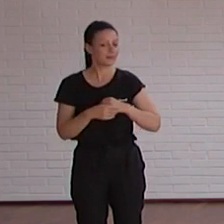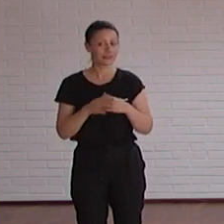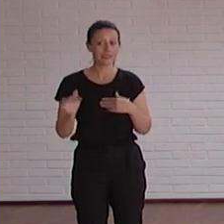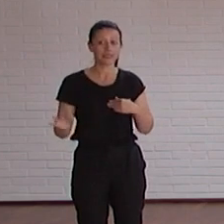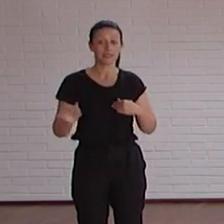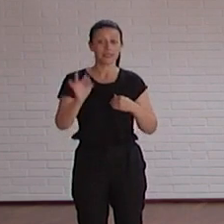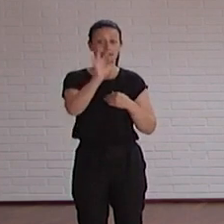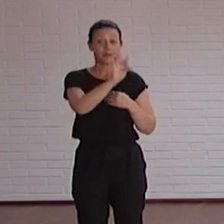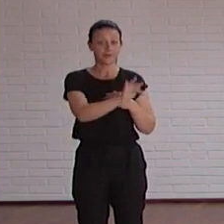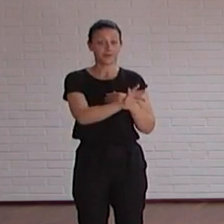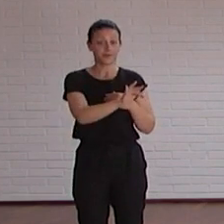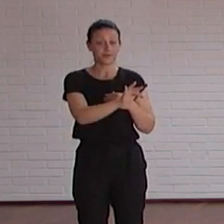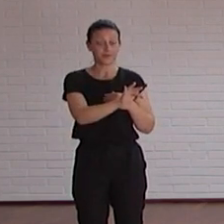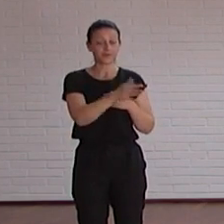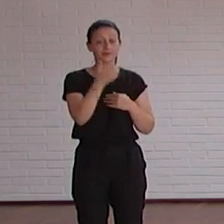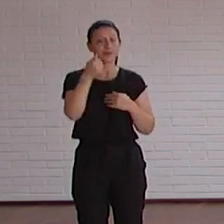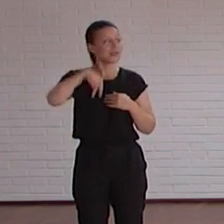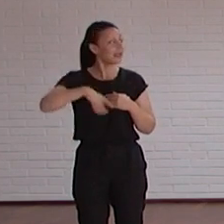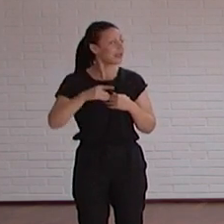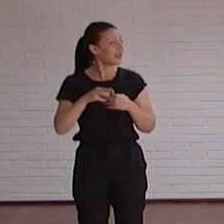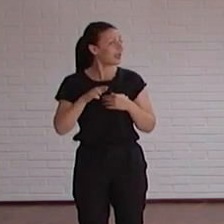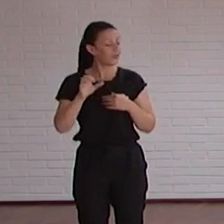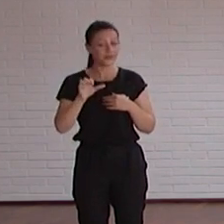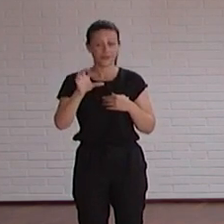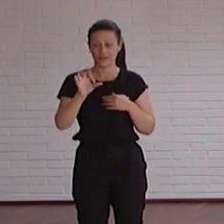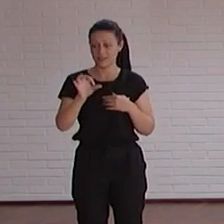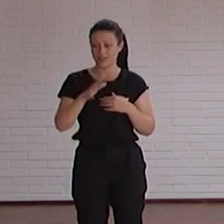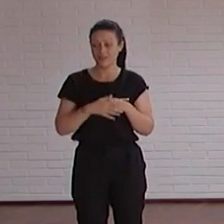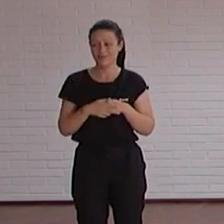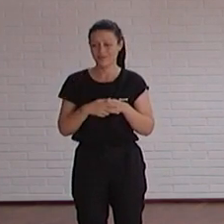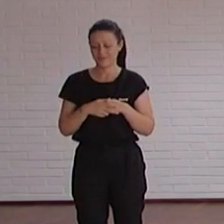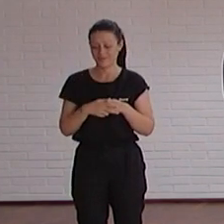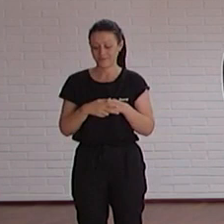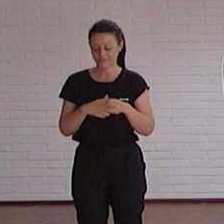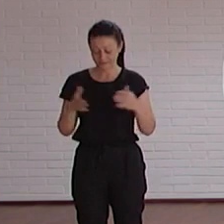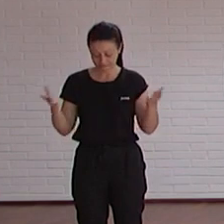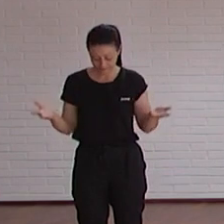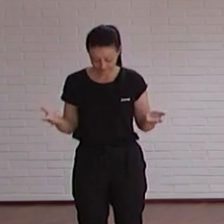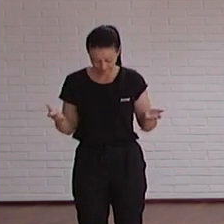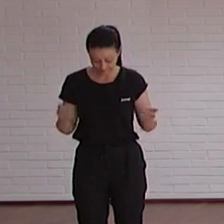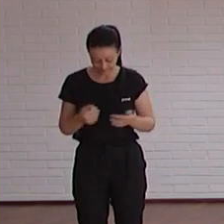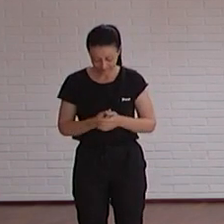pues vamos a pasar a Andrés Andrés Valles y bueno